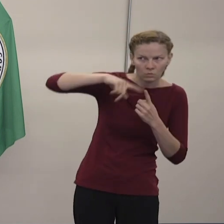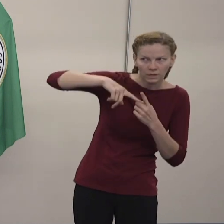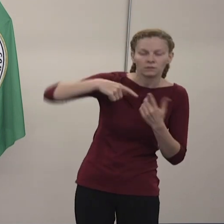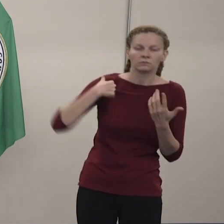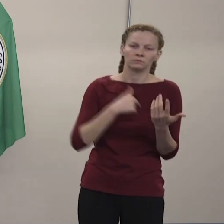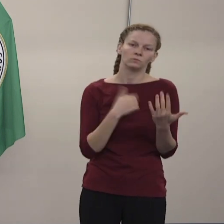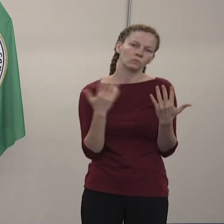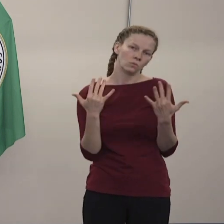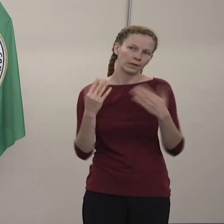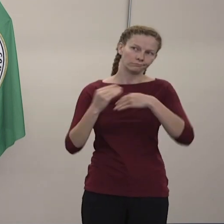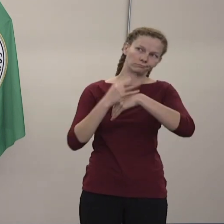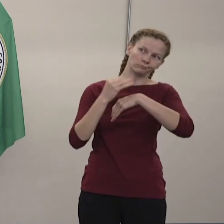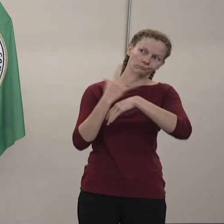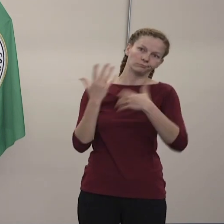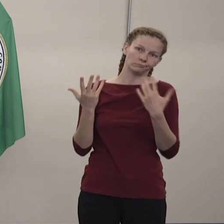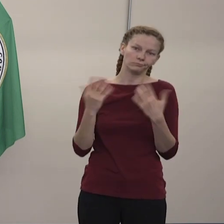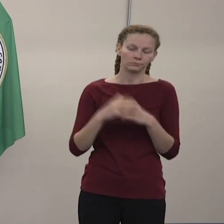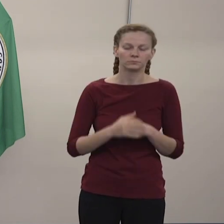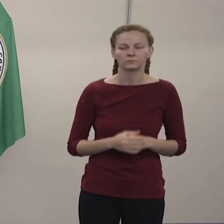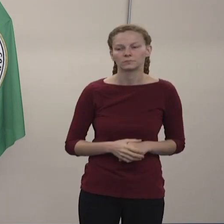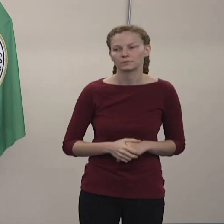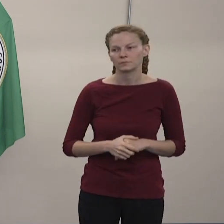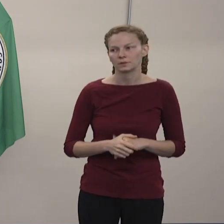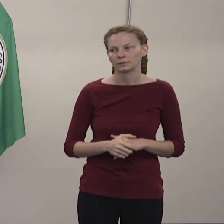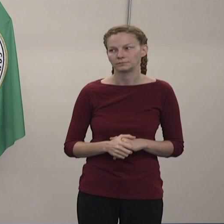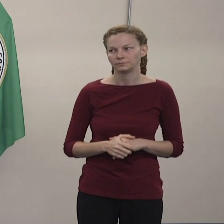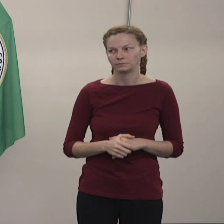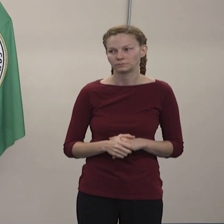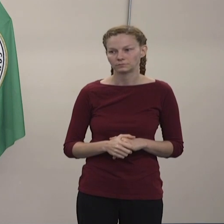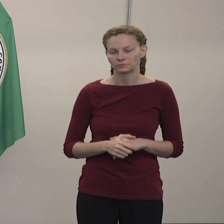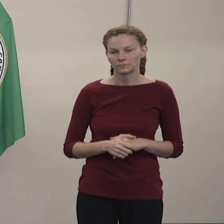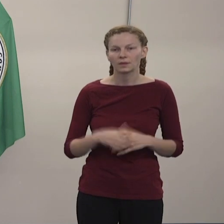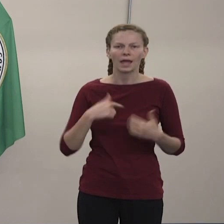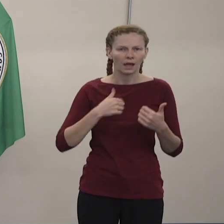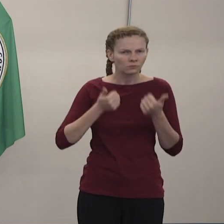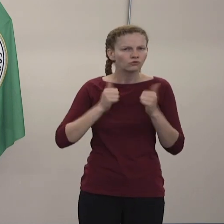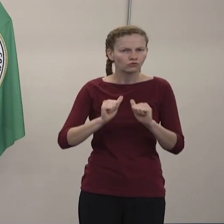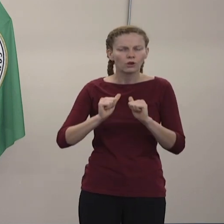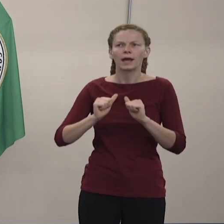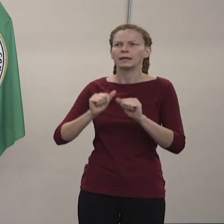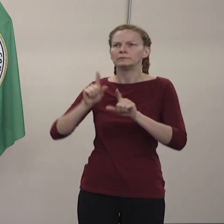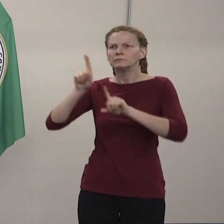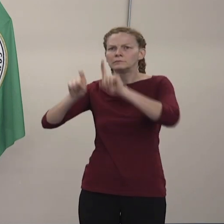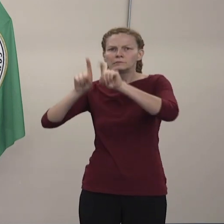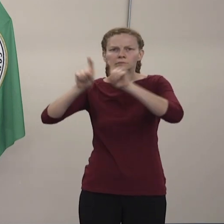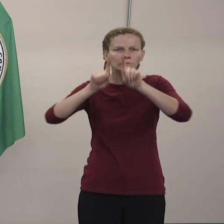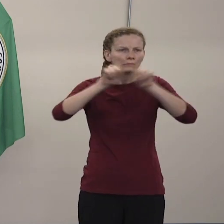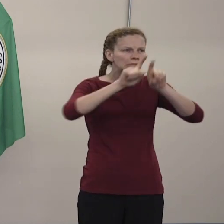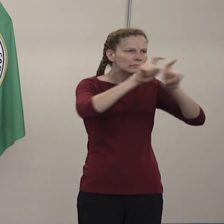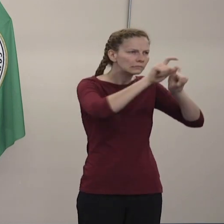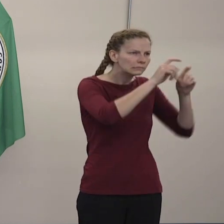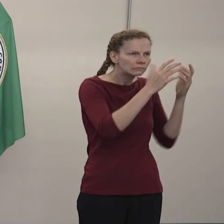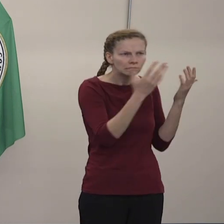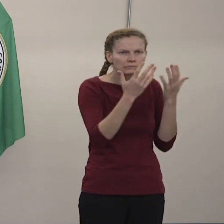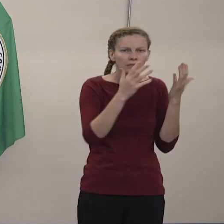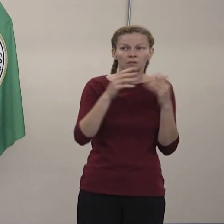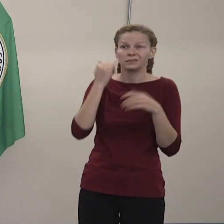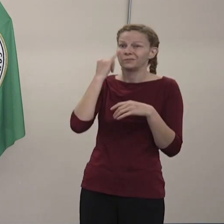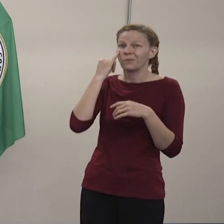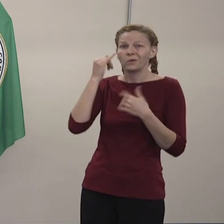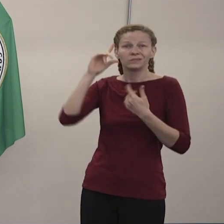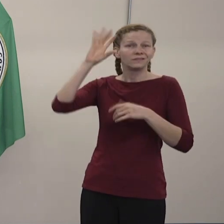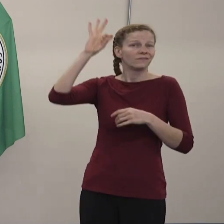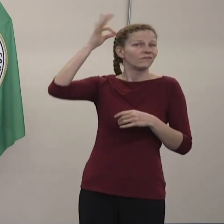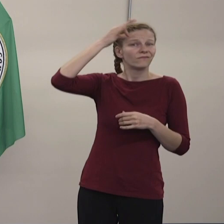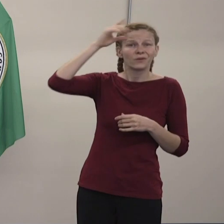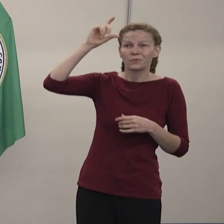Yo he estado mirando las pautas de otros sitios cuando no existe en